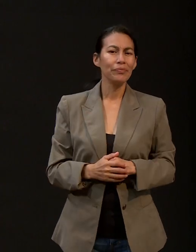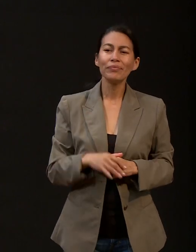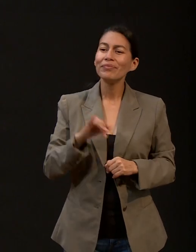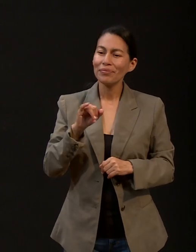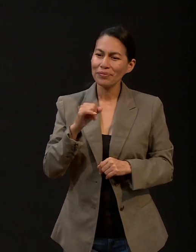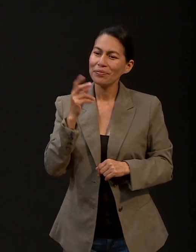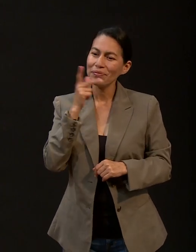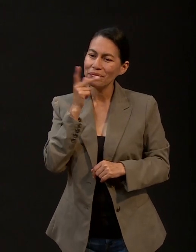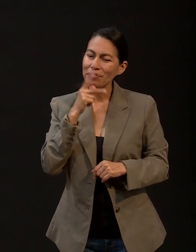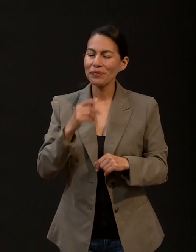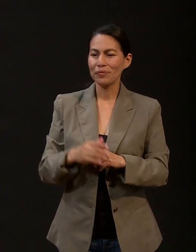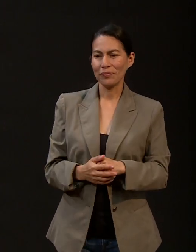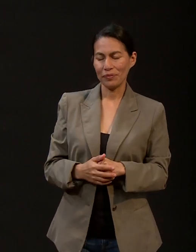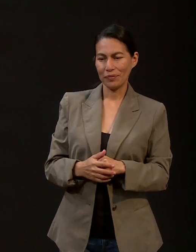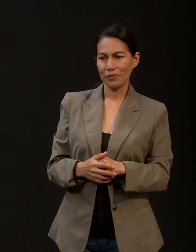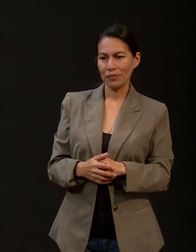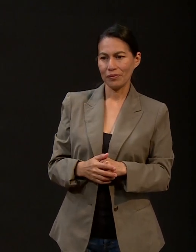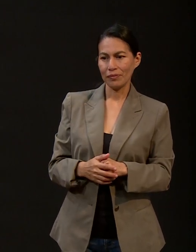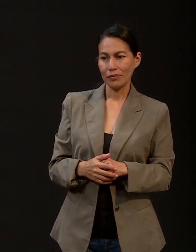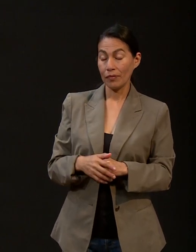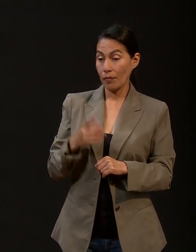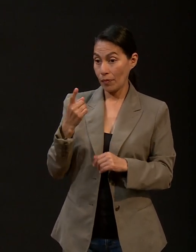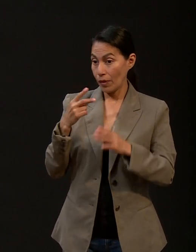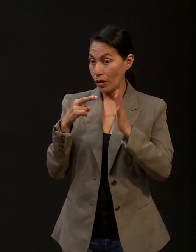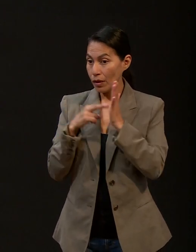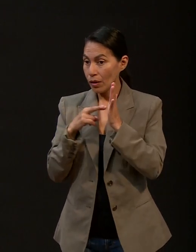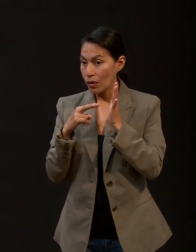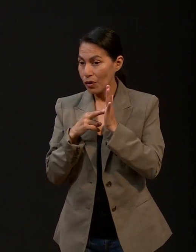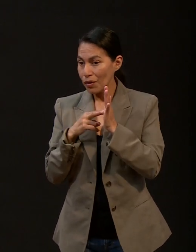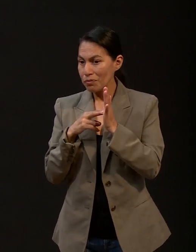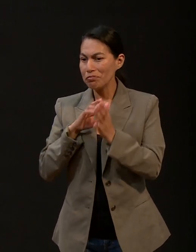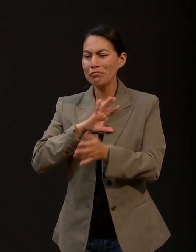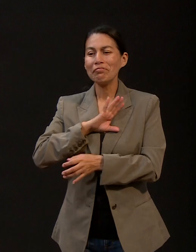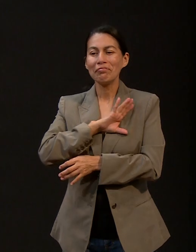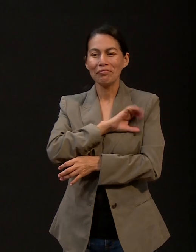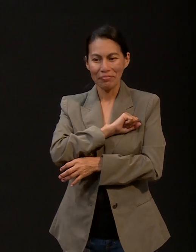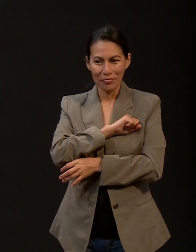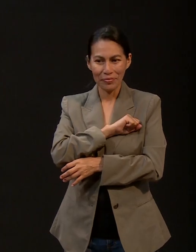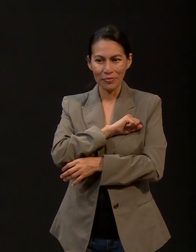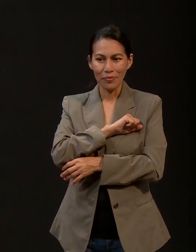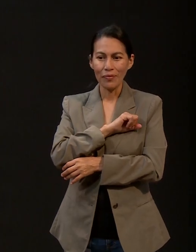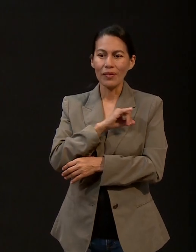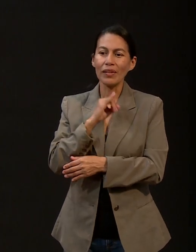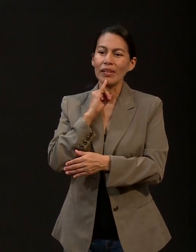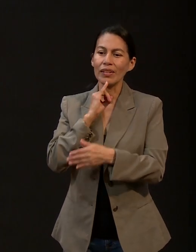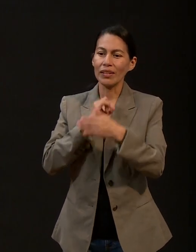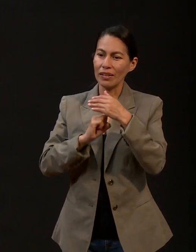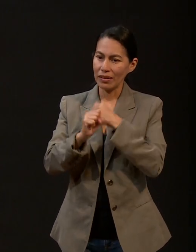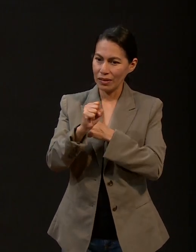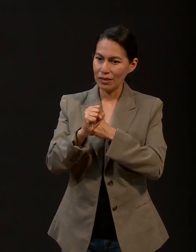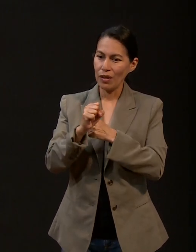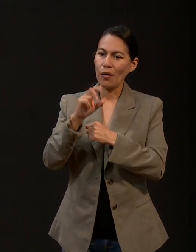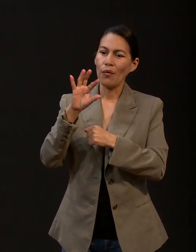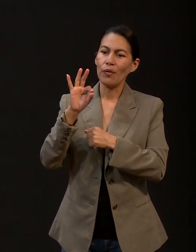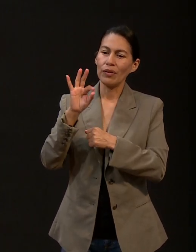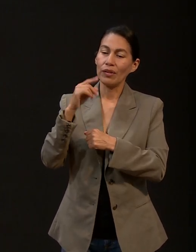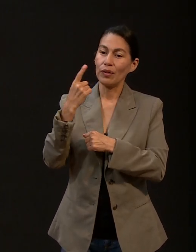sería? Sí, pastor. Pues uno de los versículos favoritos es Isaías 41.10,